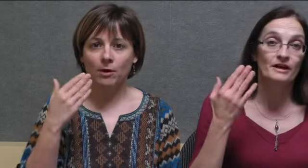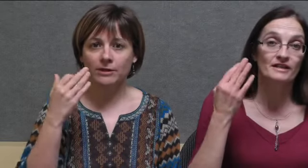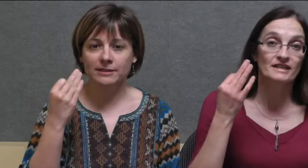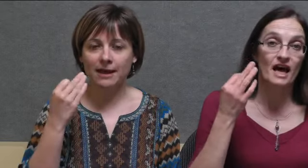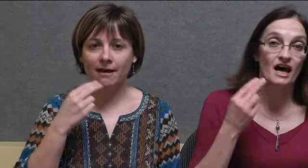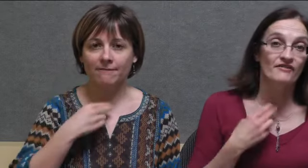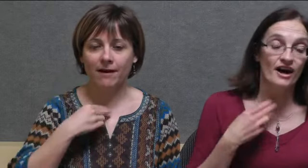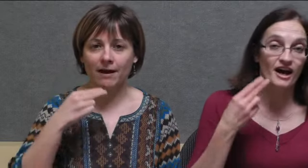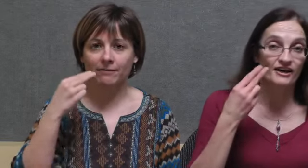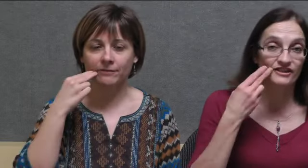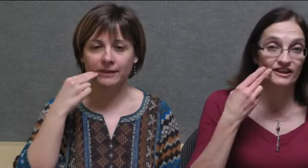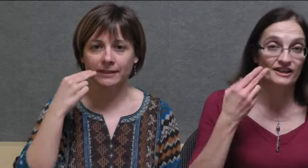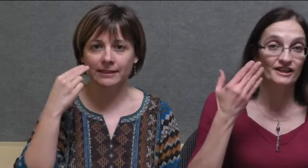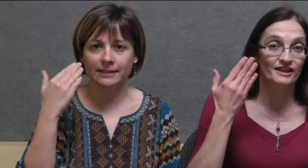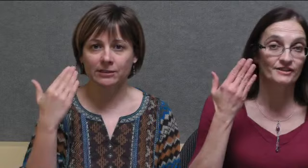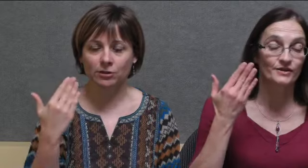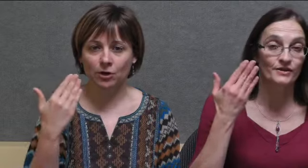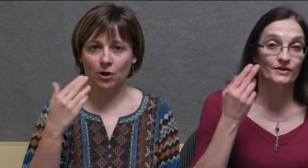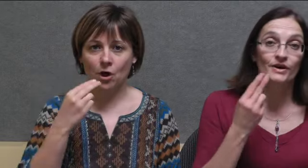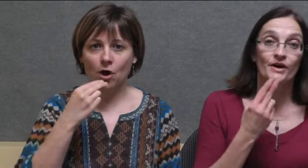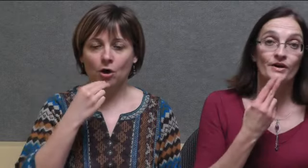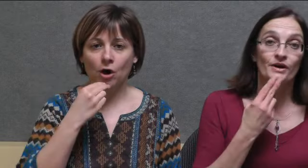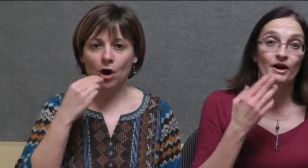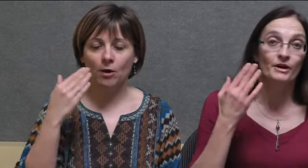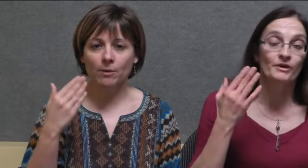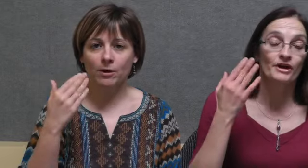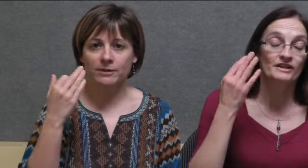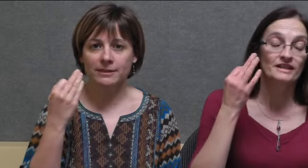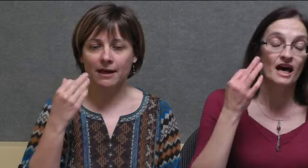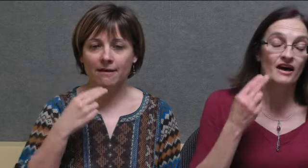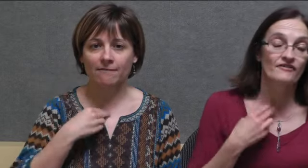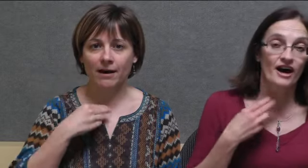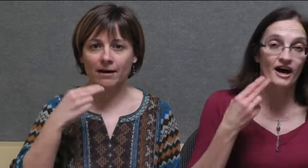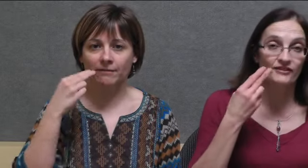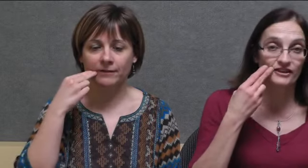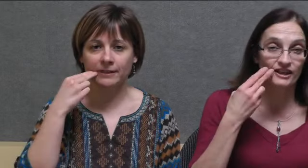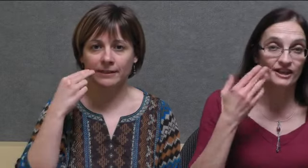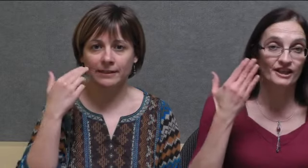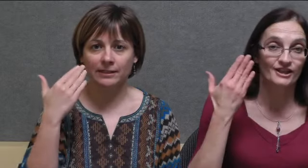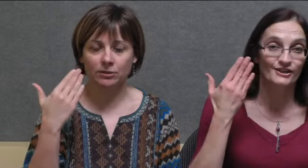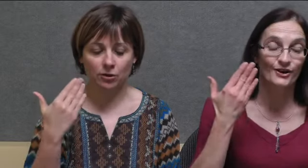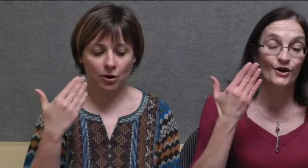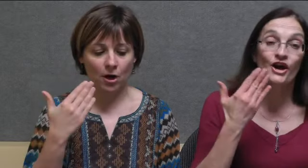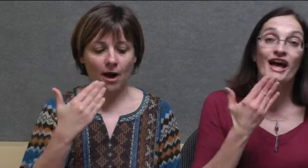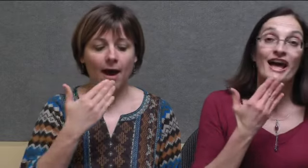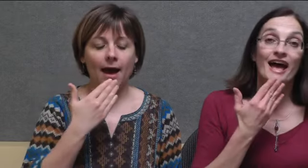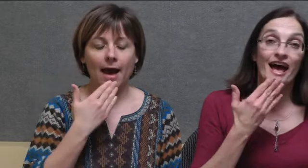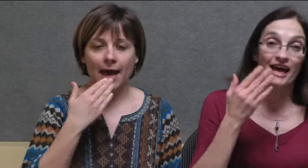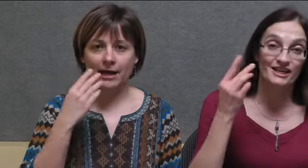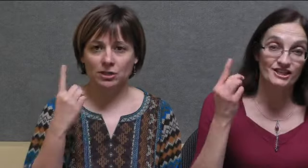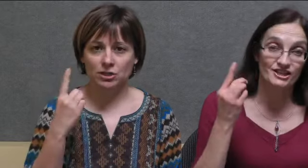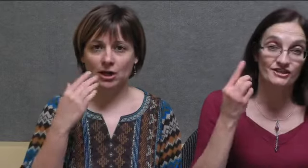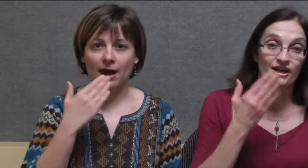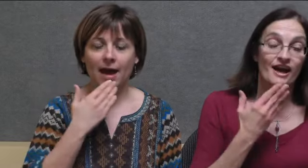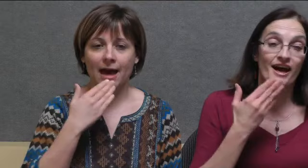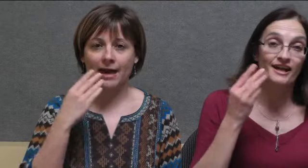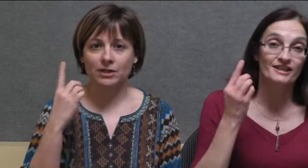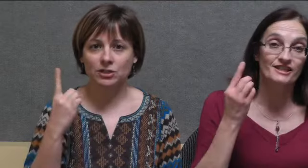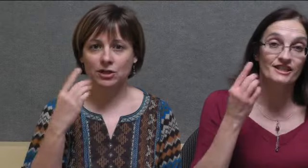ça va vite, comme ça va vite. Ai-je, ai-je,